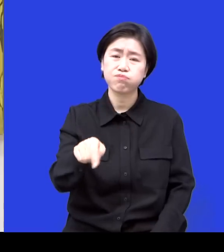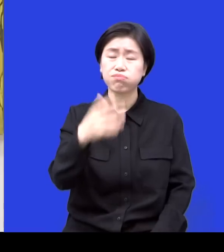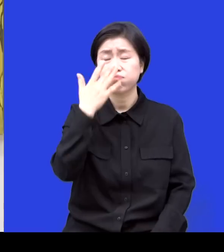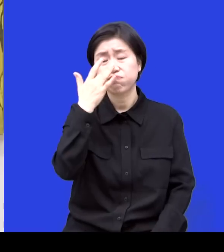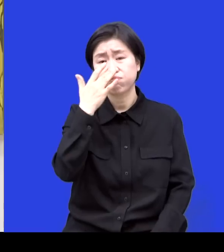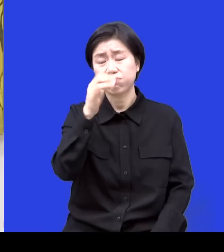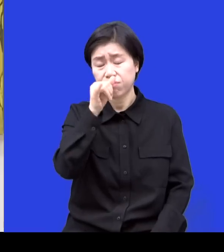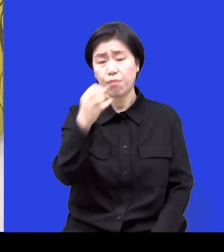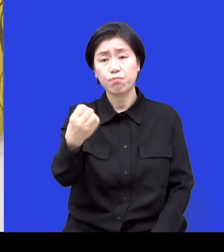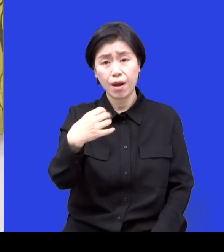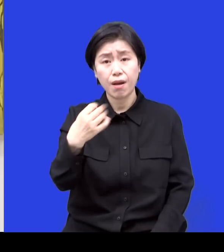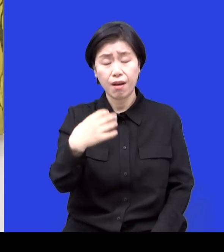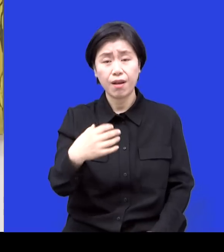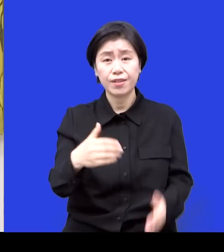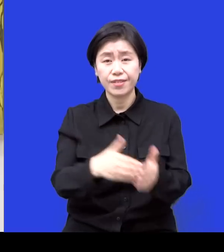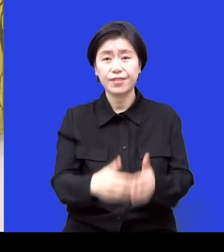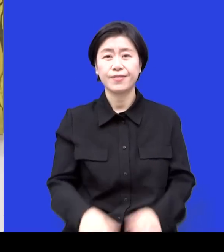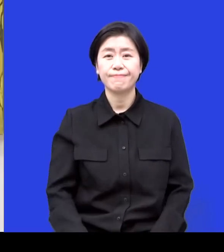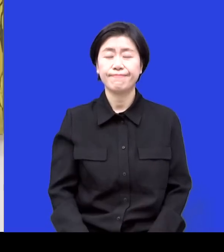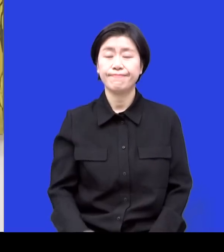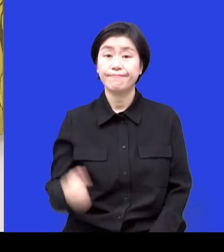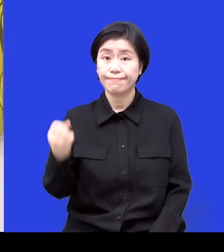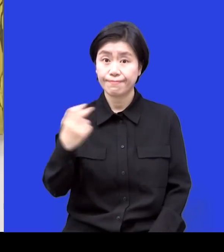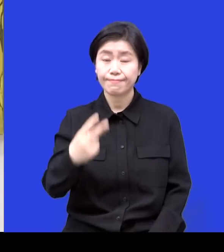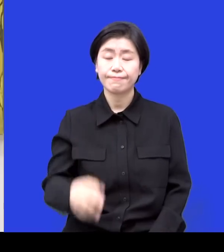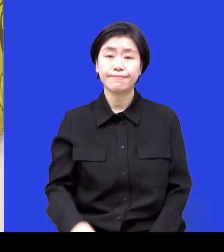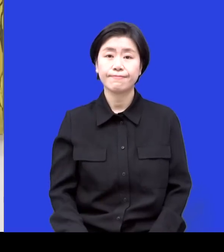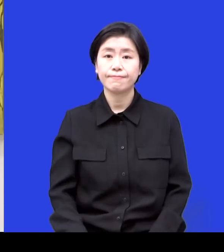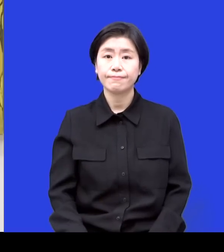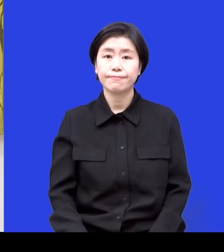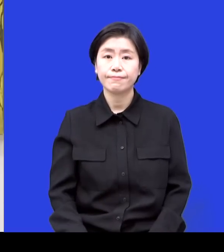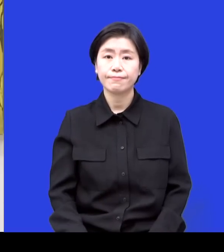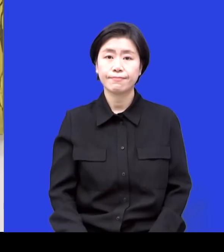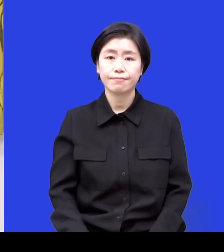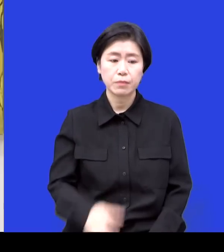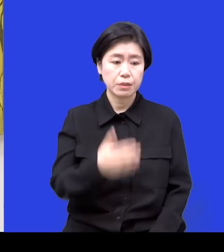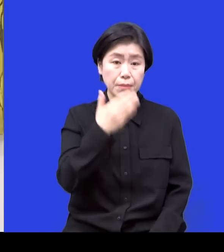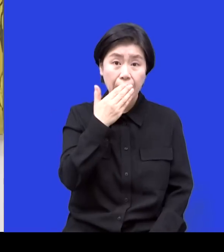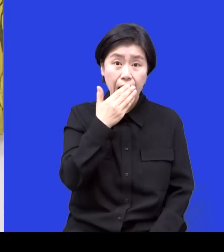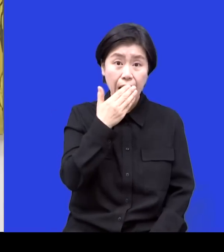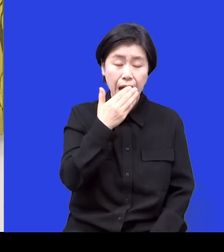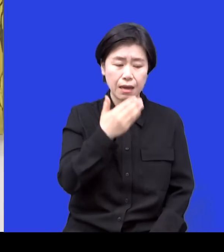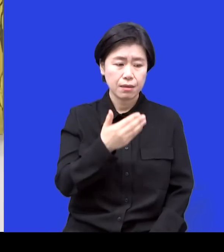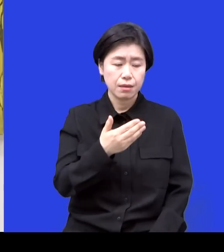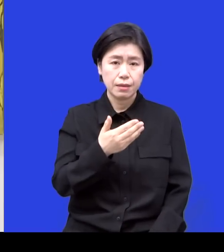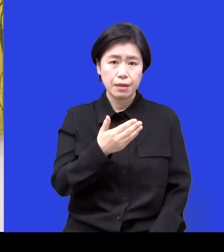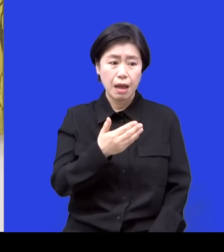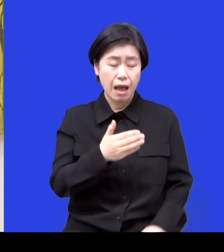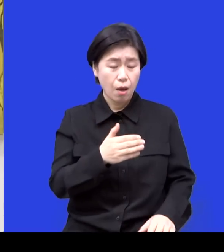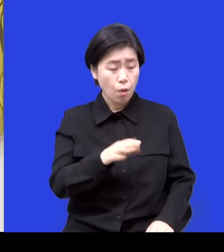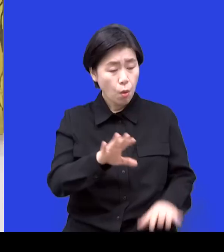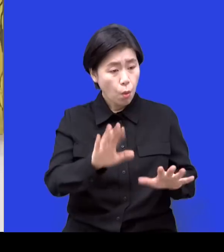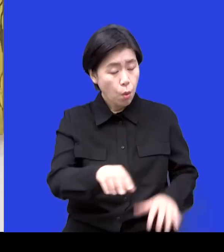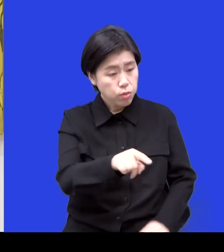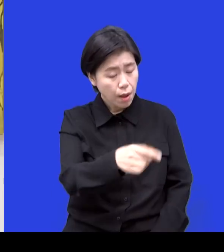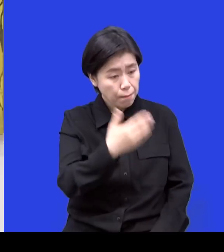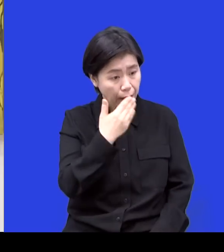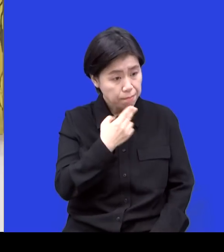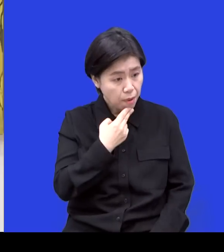일들이 많고 그리고 뭐 밥을 안 먹는다는 이유로 아 이 케이스는 굉장히 좀 이렇게 네네.